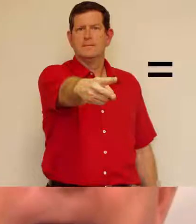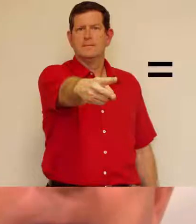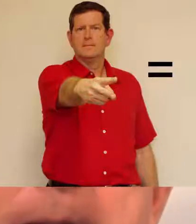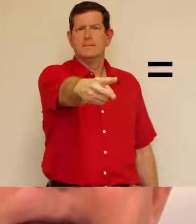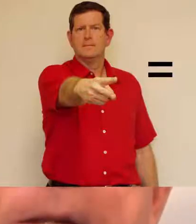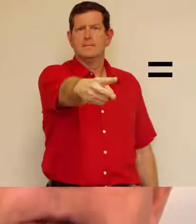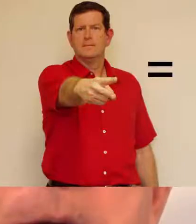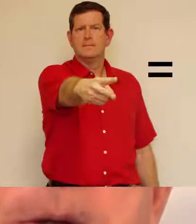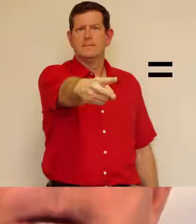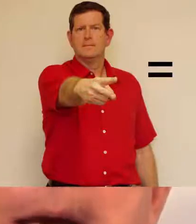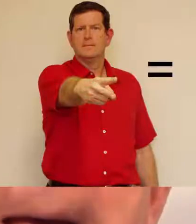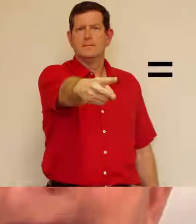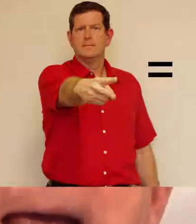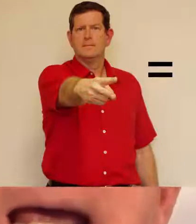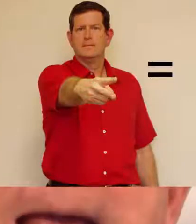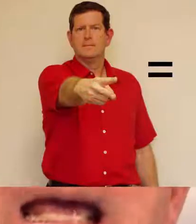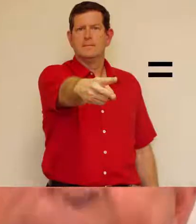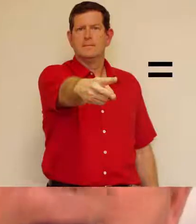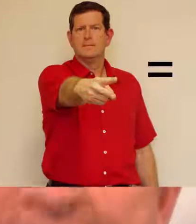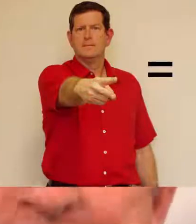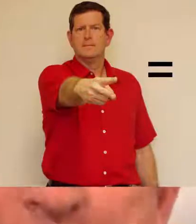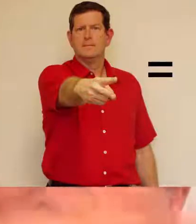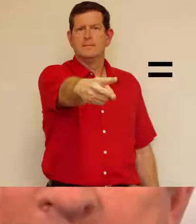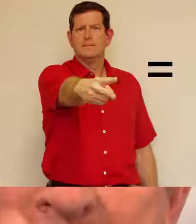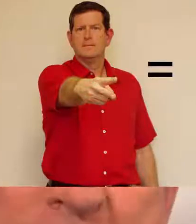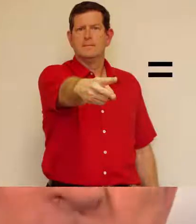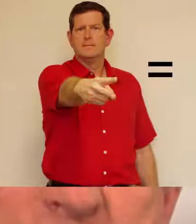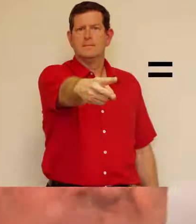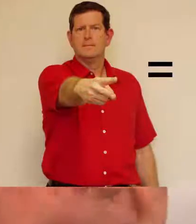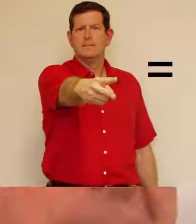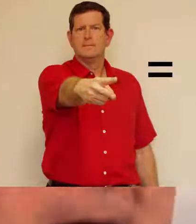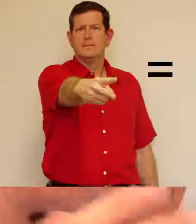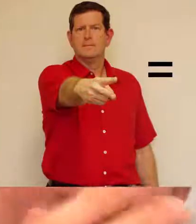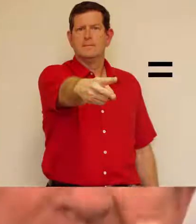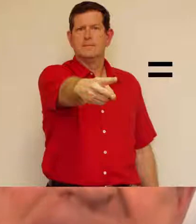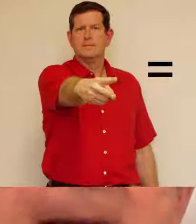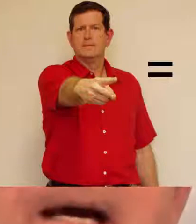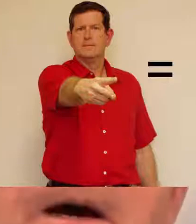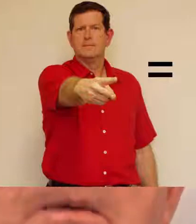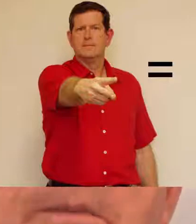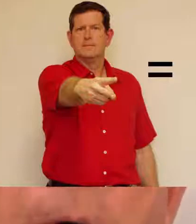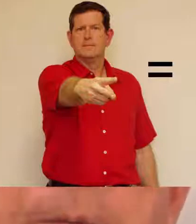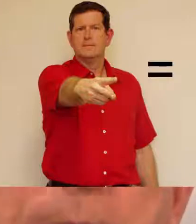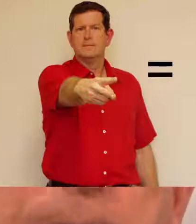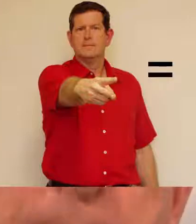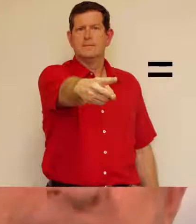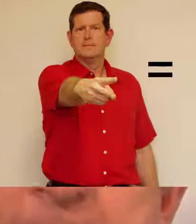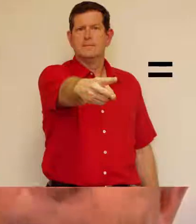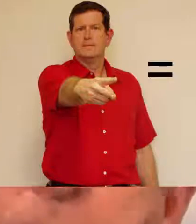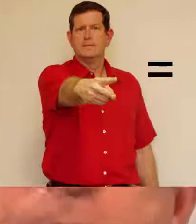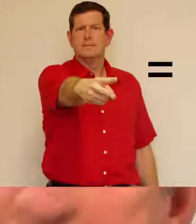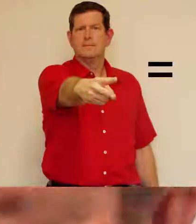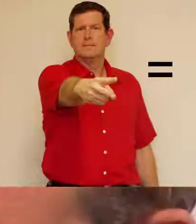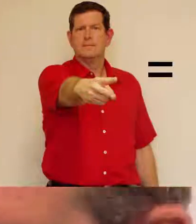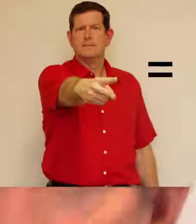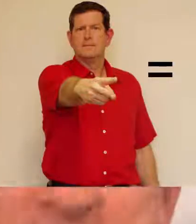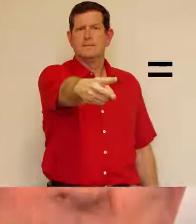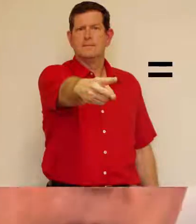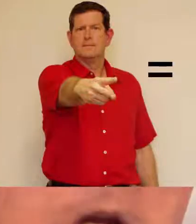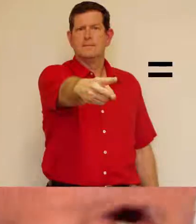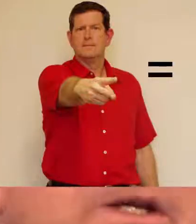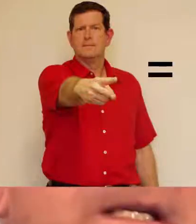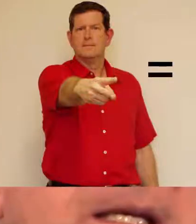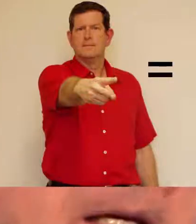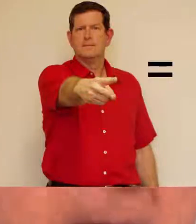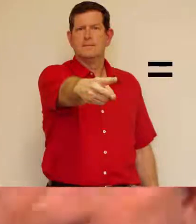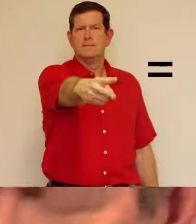portefeuille. Ce, et, et, et, et,'est le verbe être. Ce, et, c'est mon portefeuille. C'est ça ce que c'est. C'est